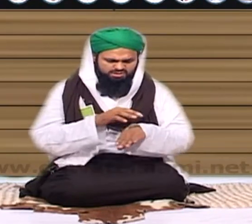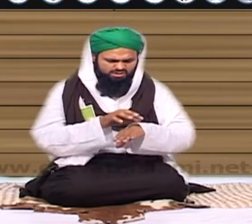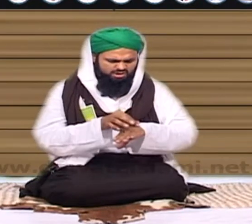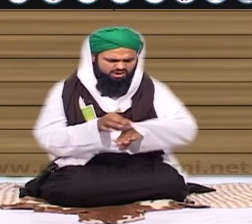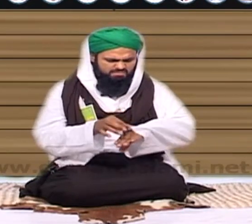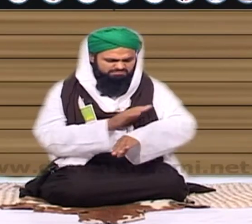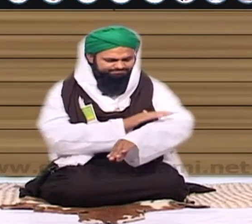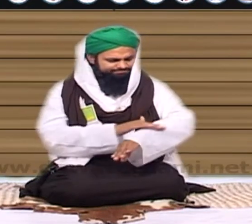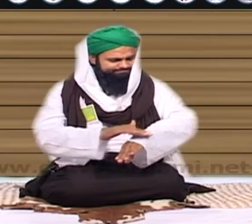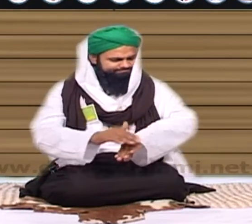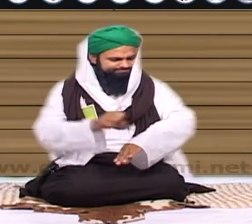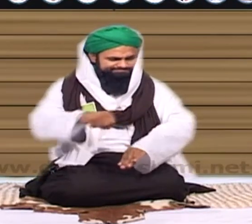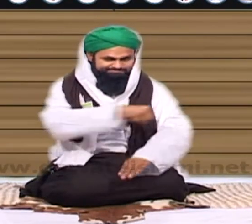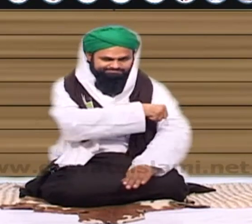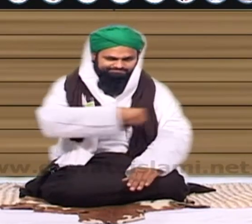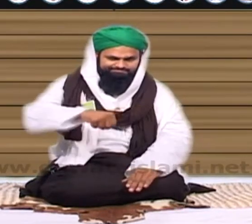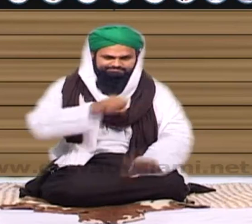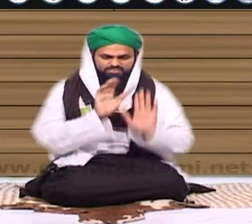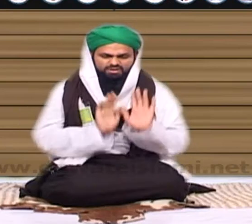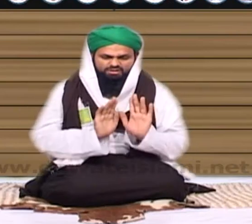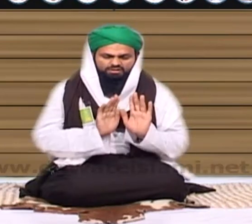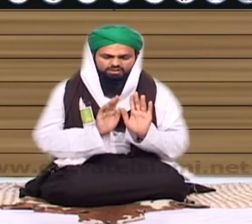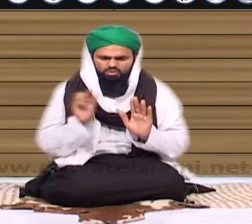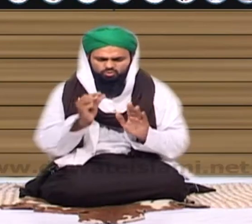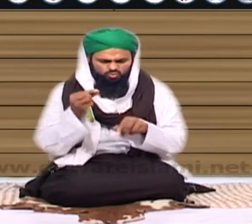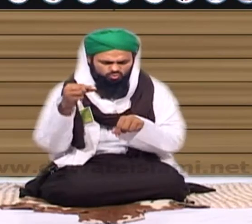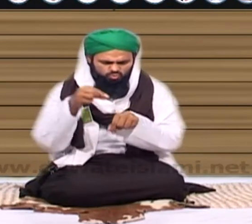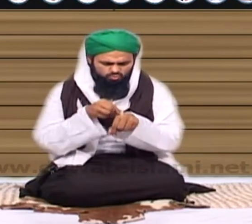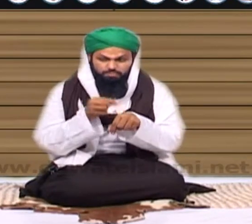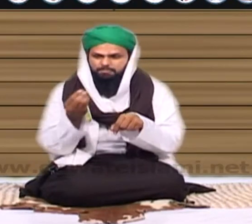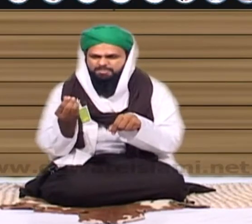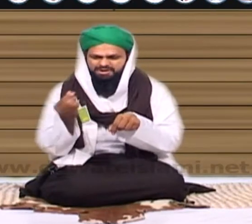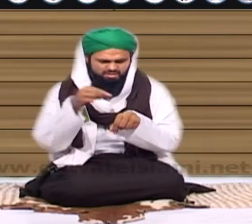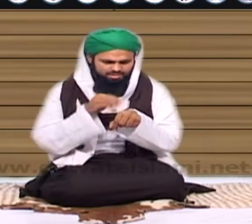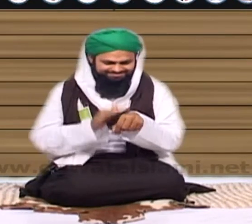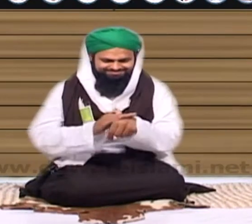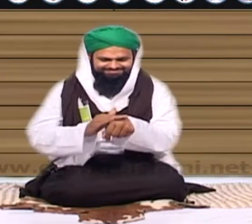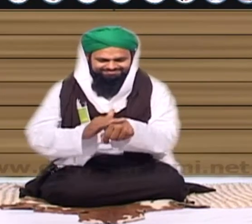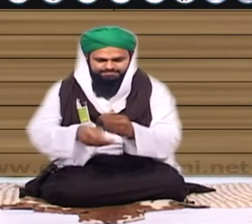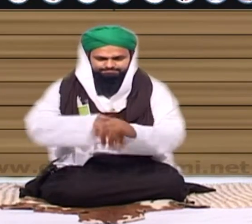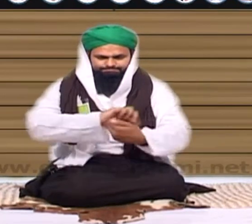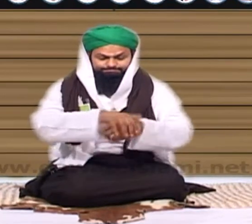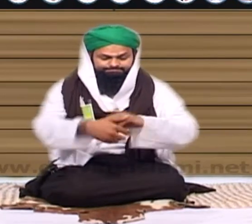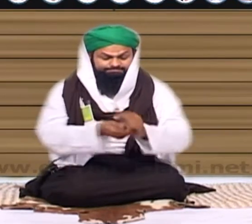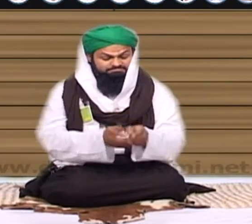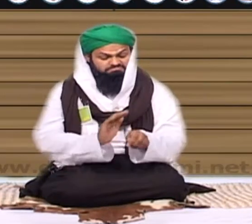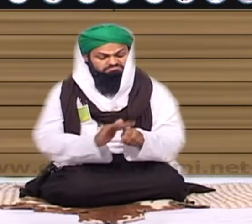نہیں بیٹھنے دیتے کپڑے پر سلوٹ نہیں آنے دیتے ذرا گرد کا دھبا ہو گیا اس کو آپ ڈالتے